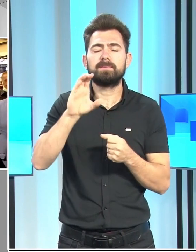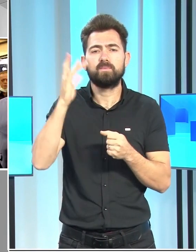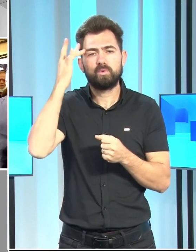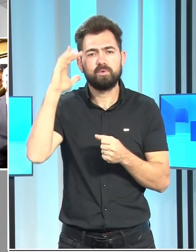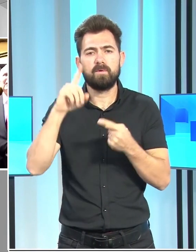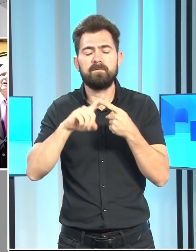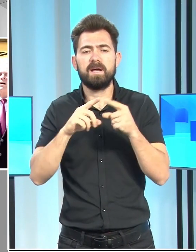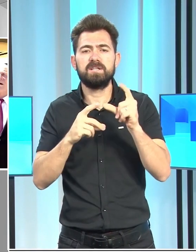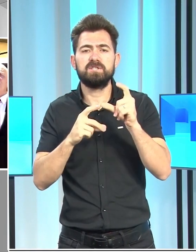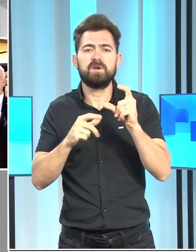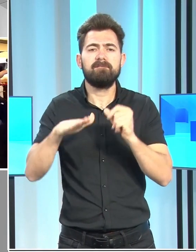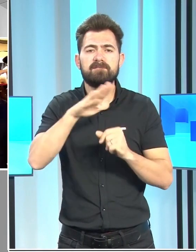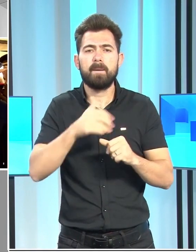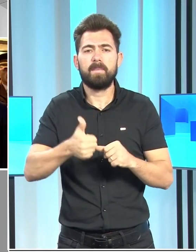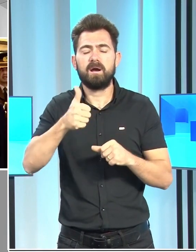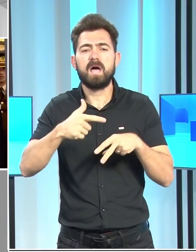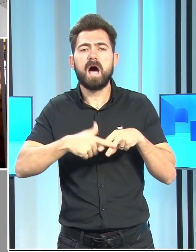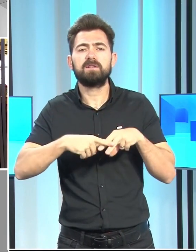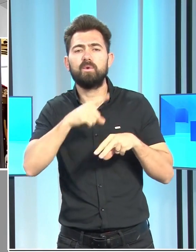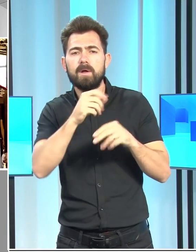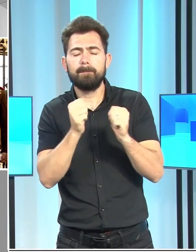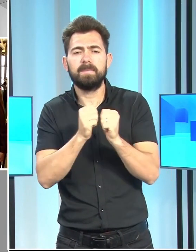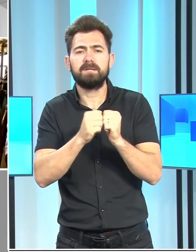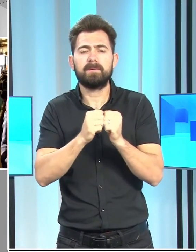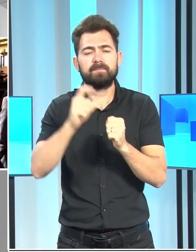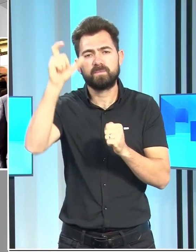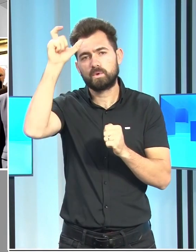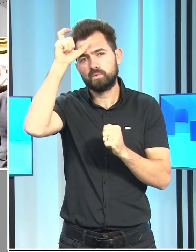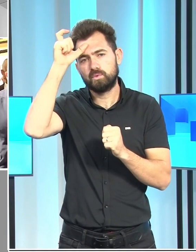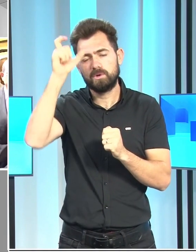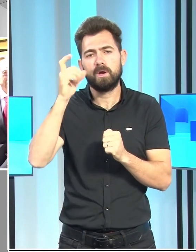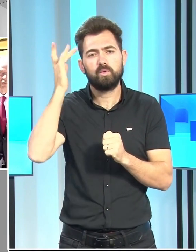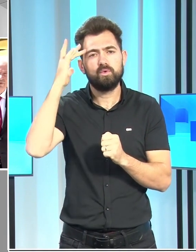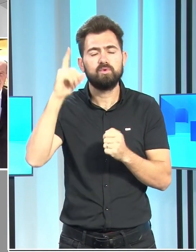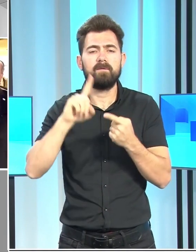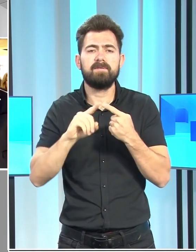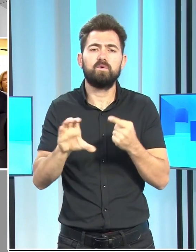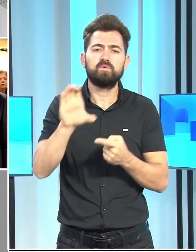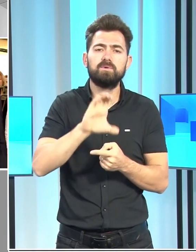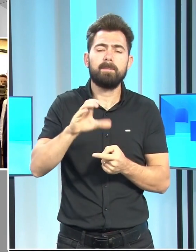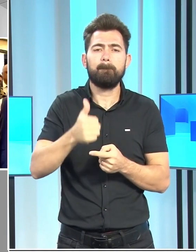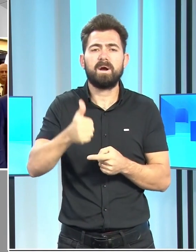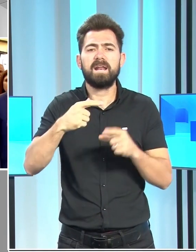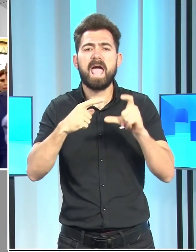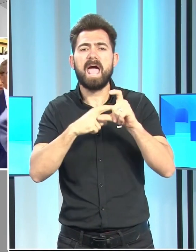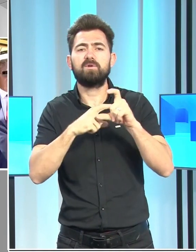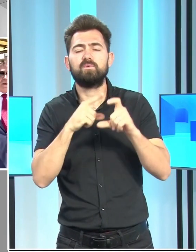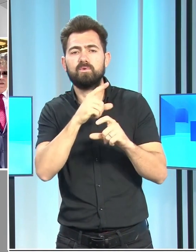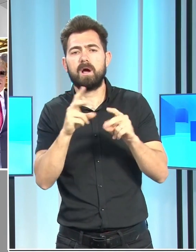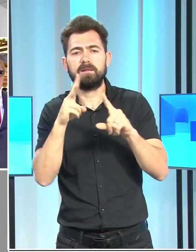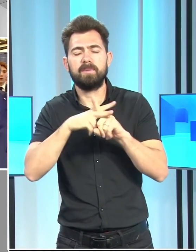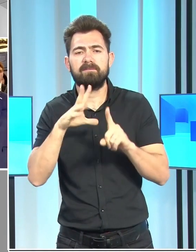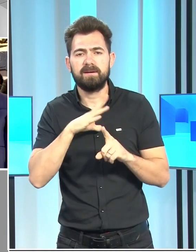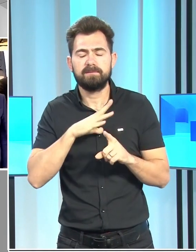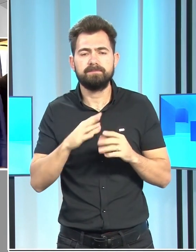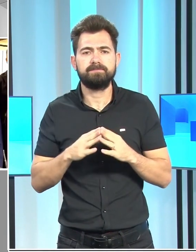Turizm, Kültür ve Çevre Bakanı Atıoğlu'nun yanı sıra Türkiye Kültür ve Turizm Bakanı Ersoy'da katıldı.